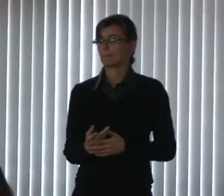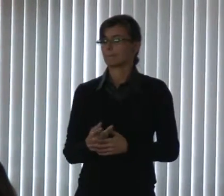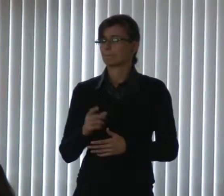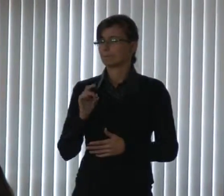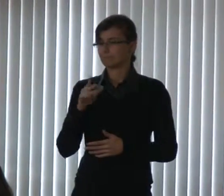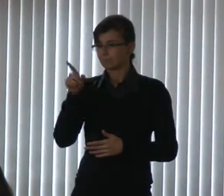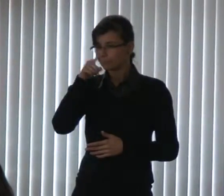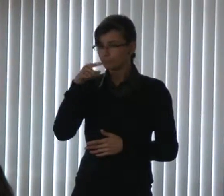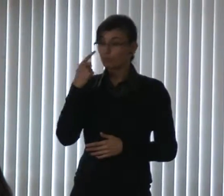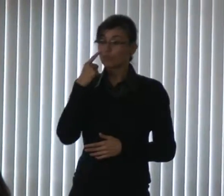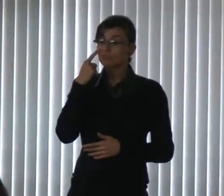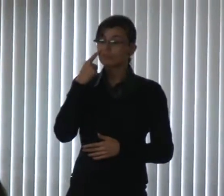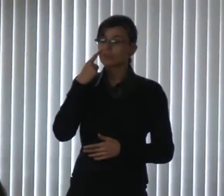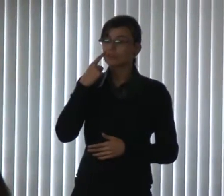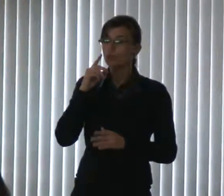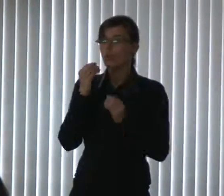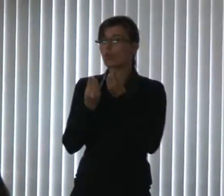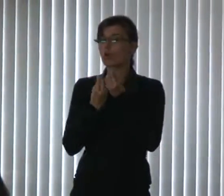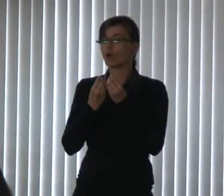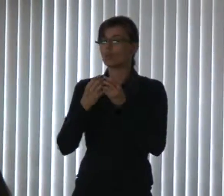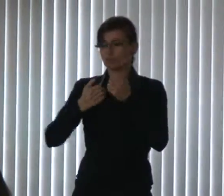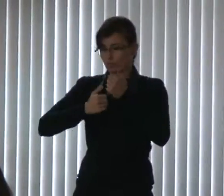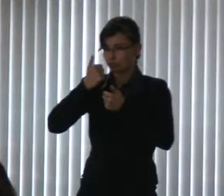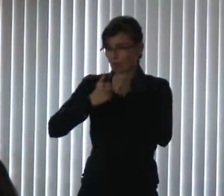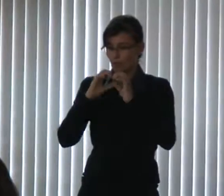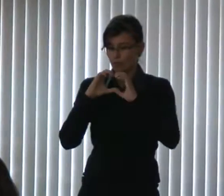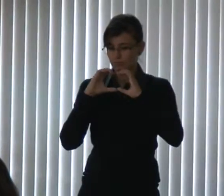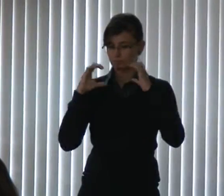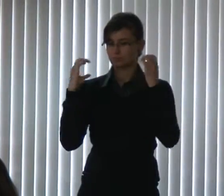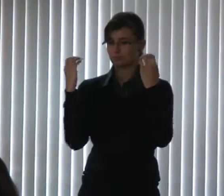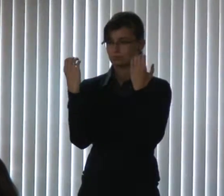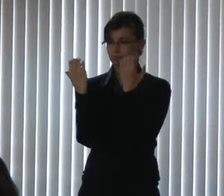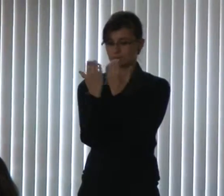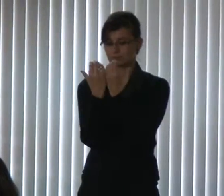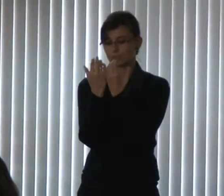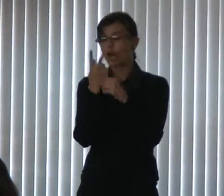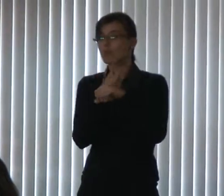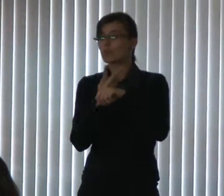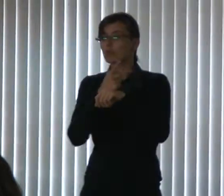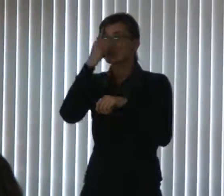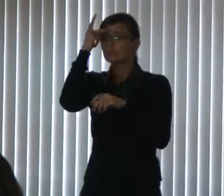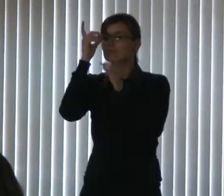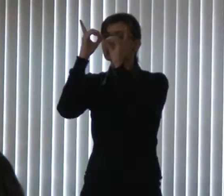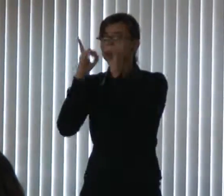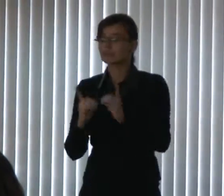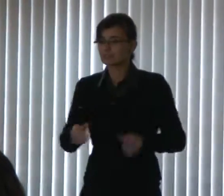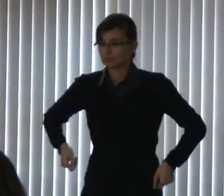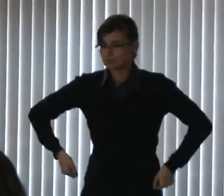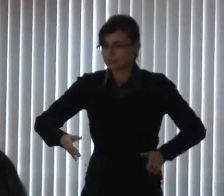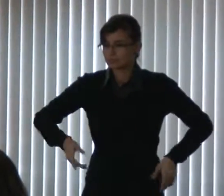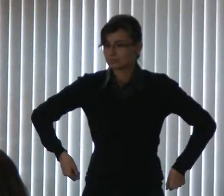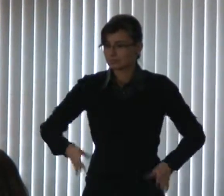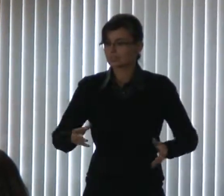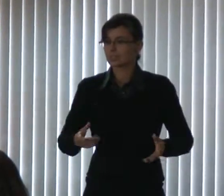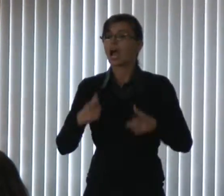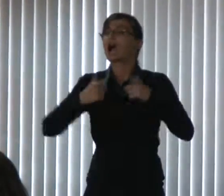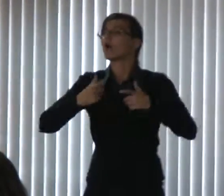futebol, olhe como é que está, aonde ficam os cadeirantes. Eu estou falando do caso dos cadeirantes, onde eles deixam. Sempre